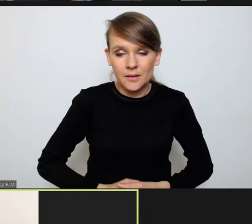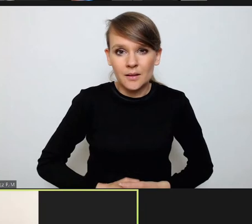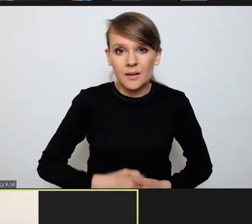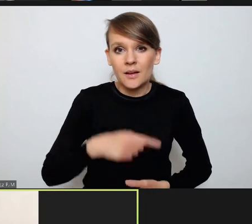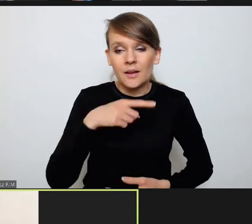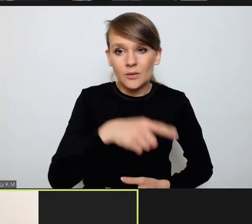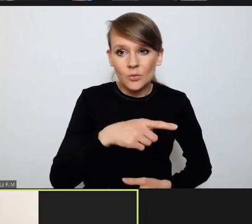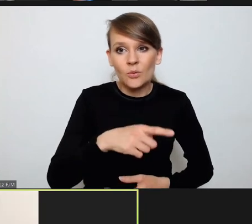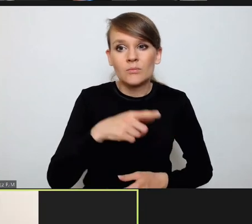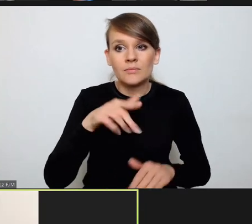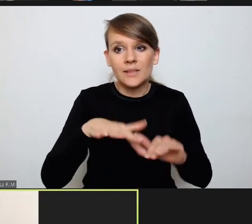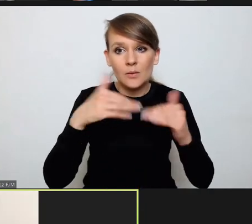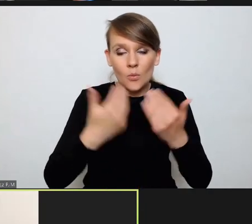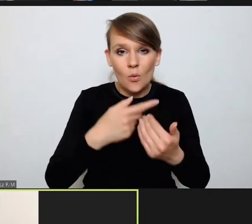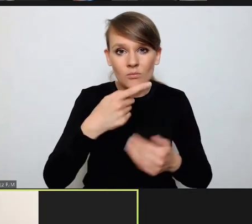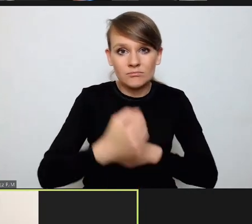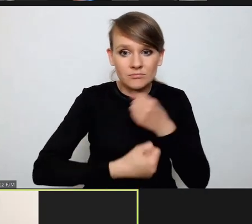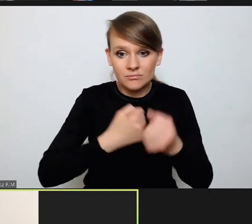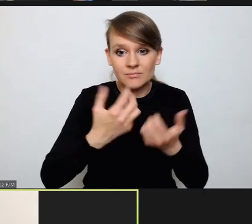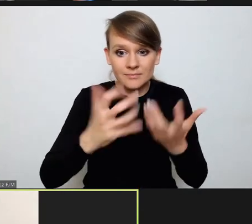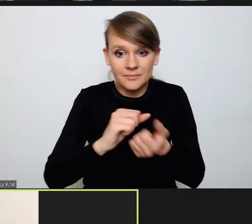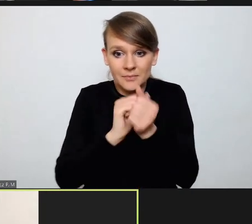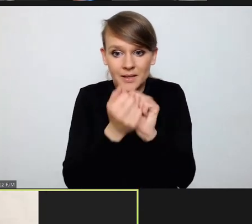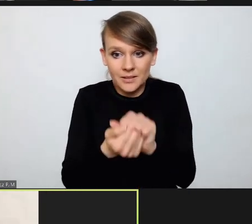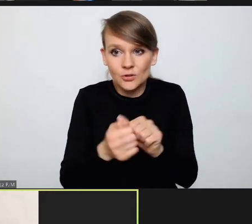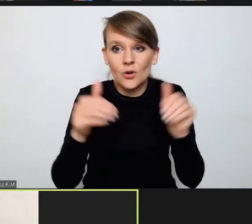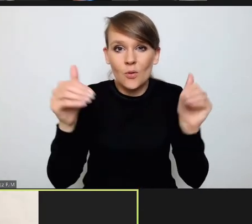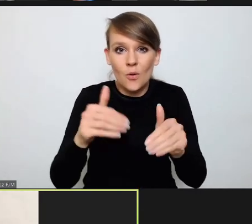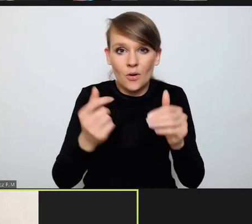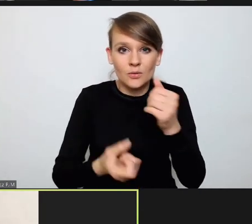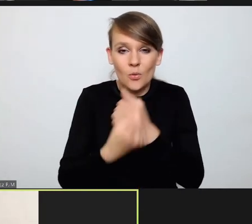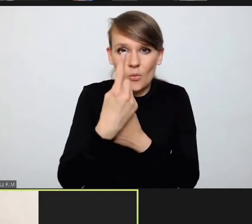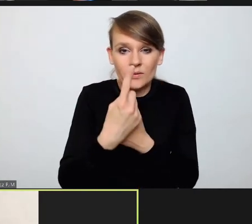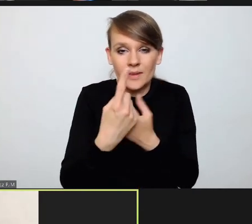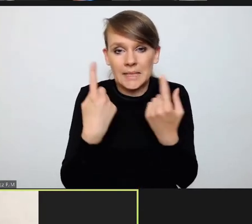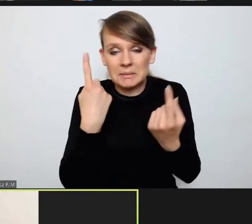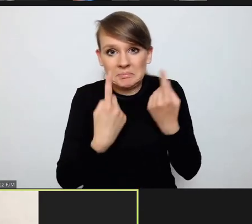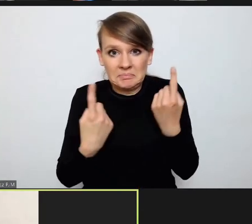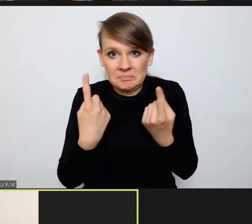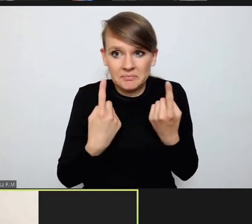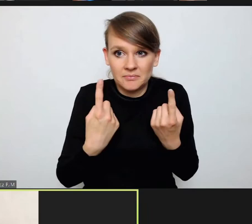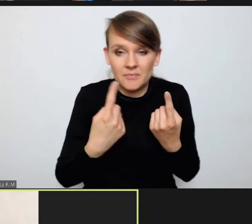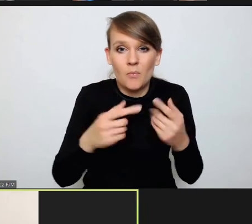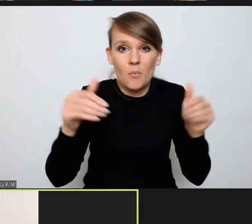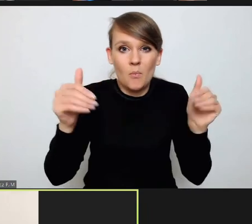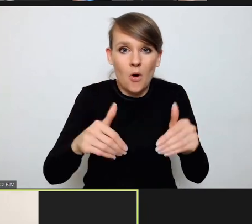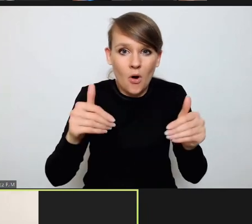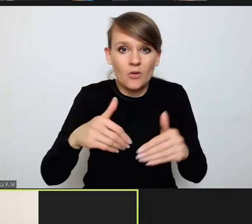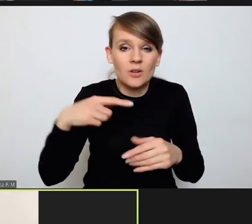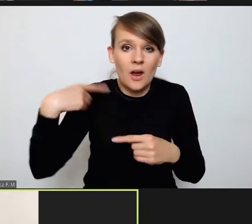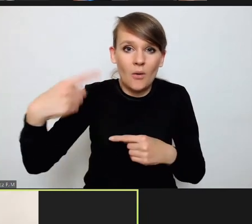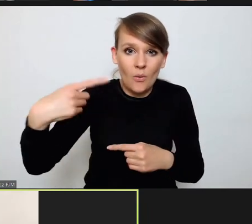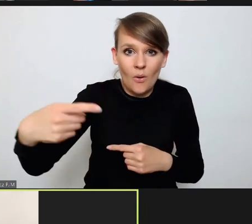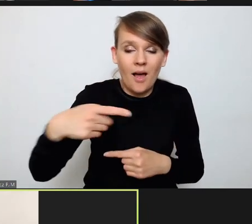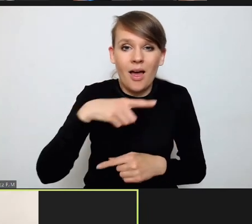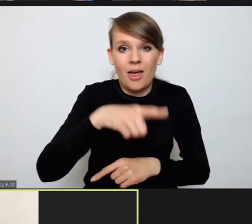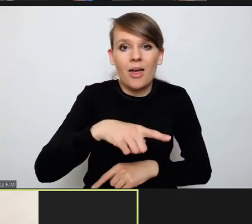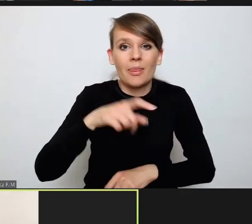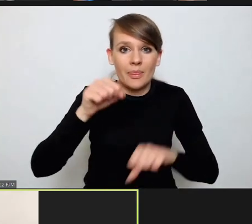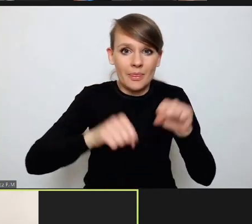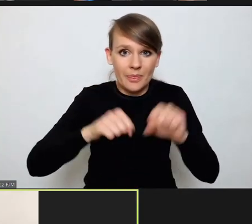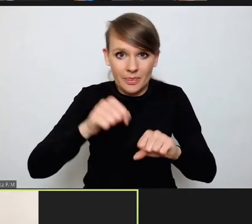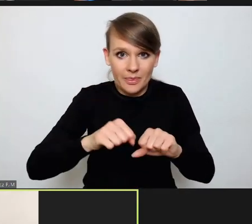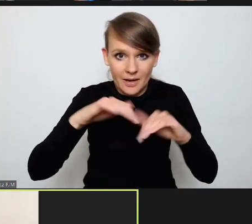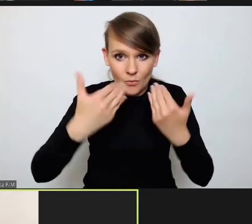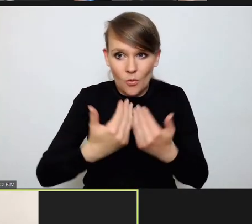zmienić, może doprowadzić do konstatacji, że za czas jakiś Trybunał zostanie uznany